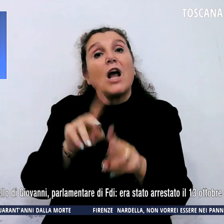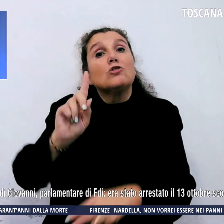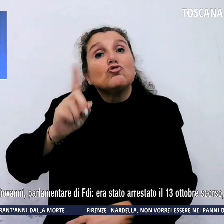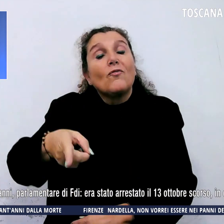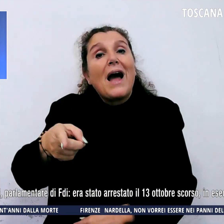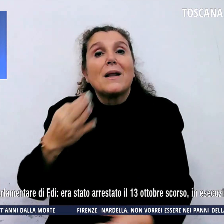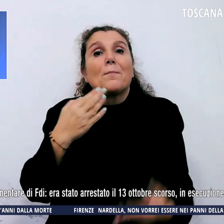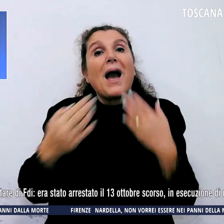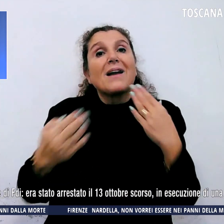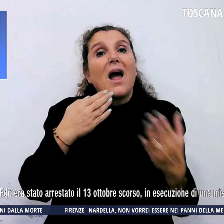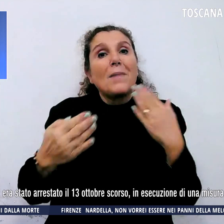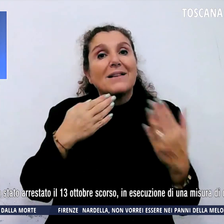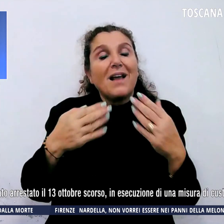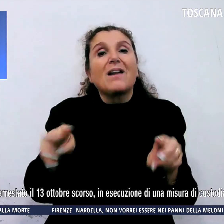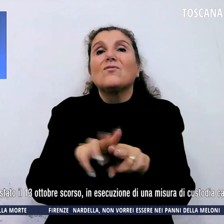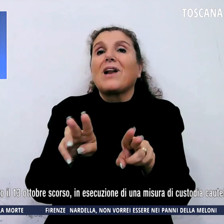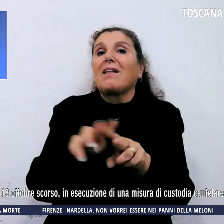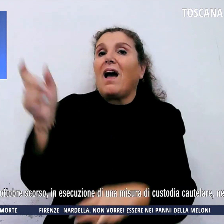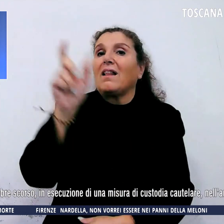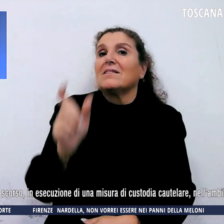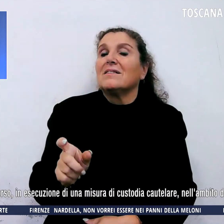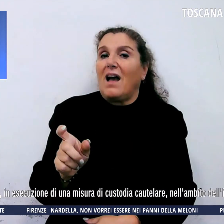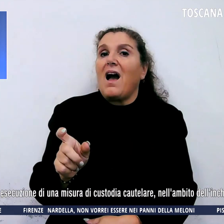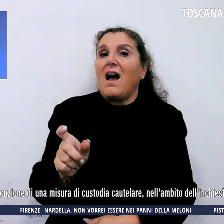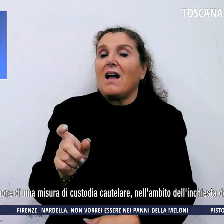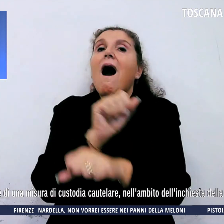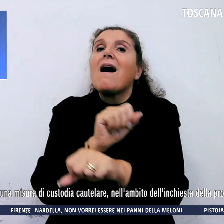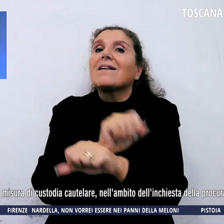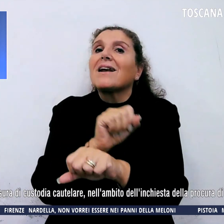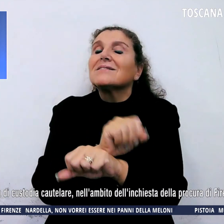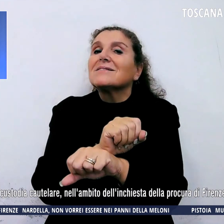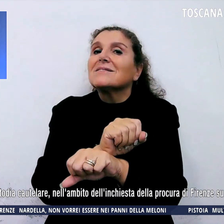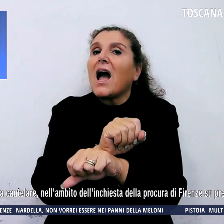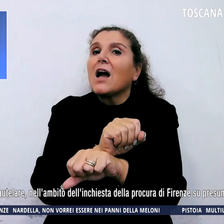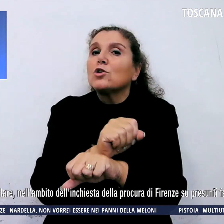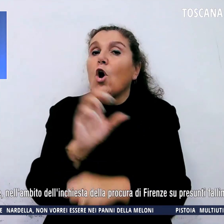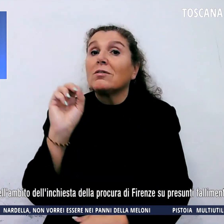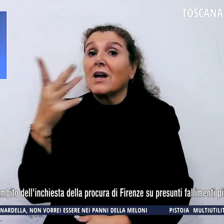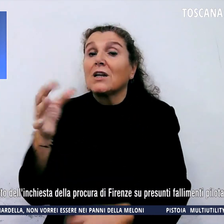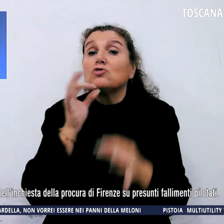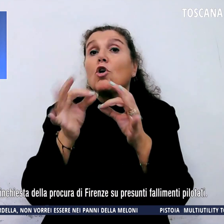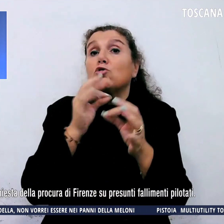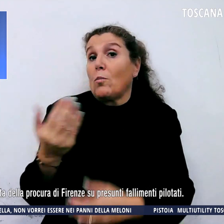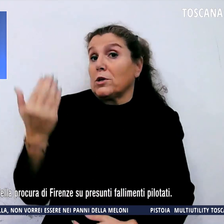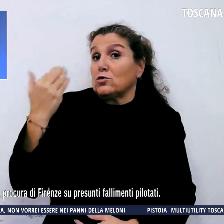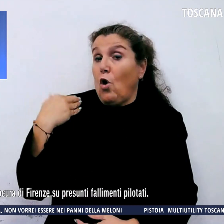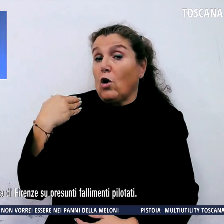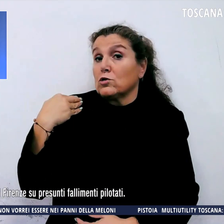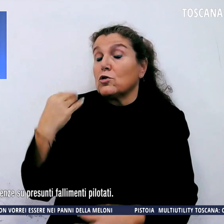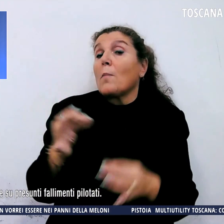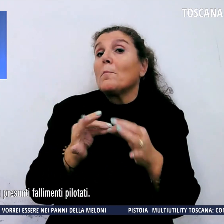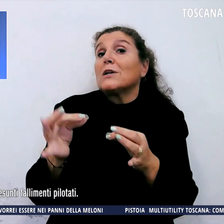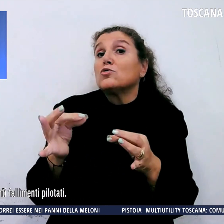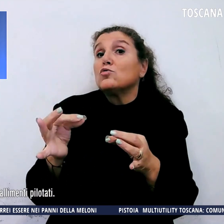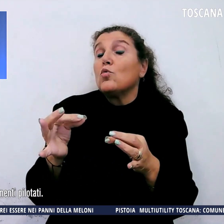di Fratelli d'Italia. Era stato arrestato il 13 ottobre scorso in esecuzione di una misura di custodia